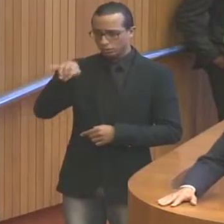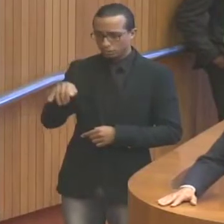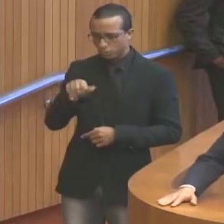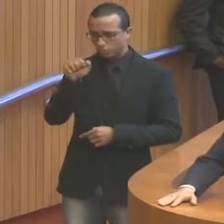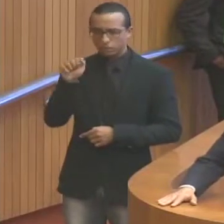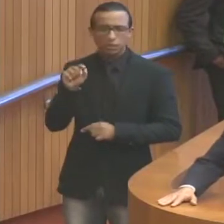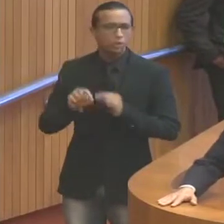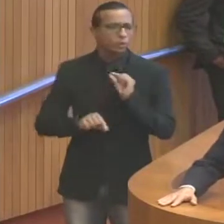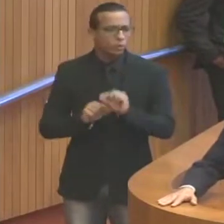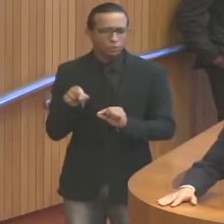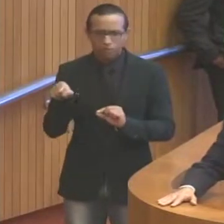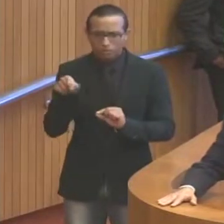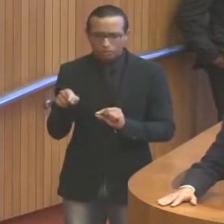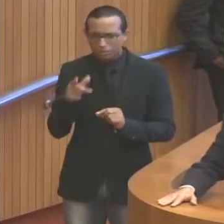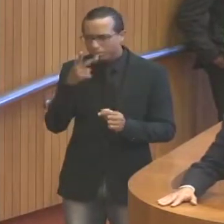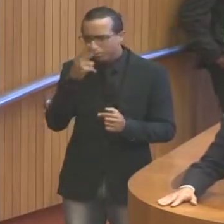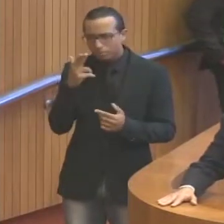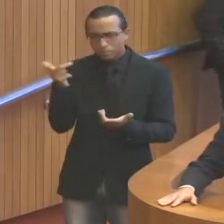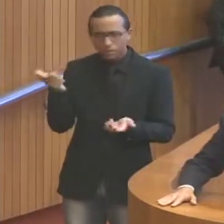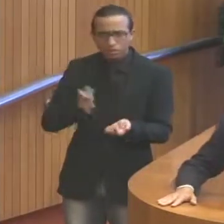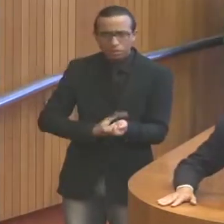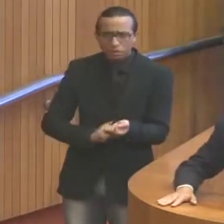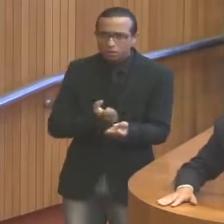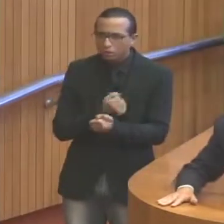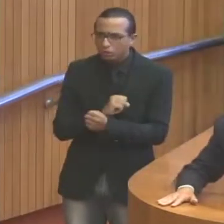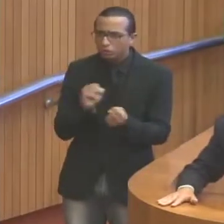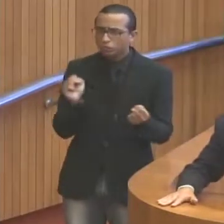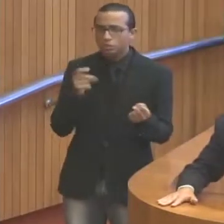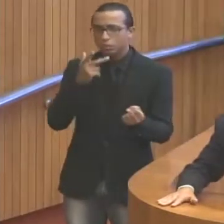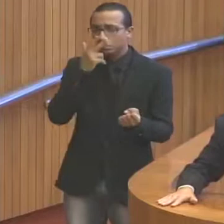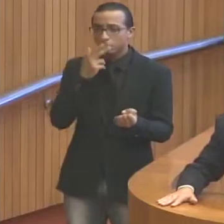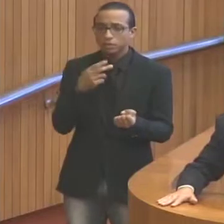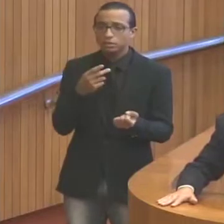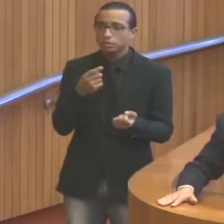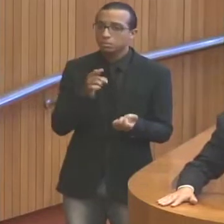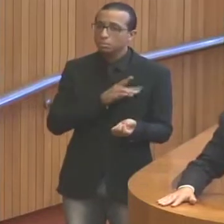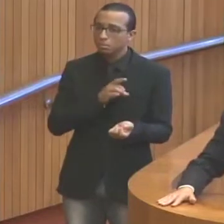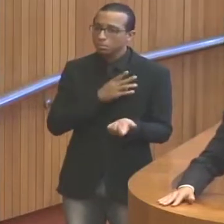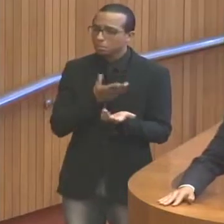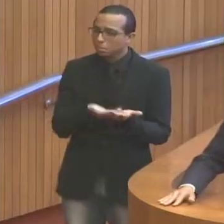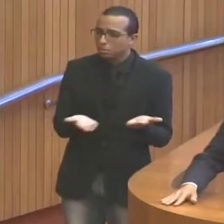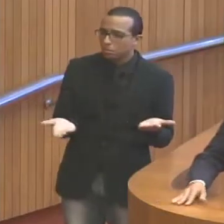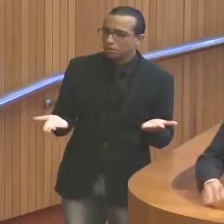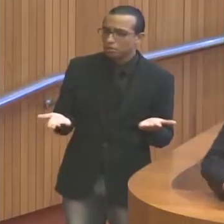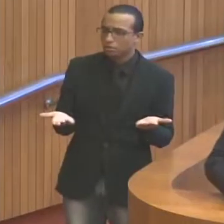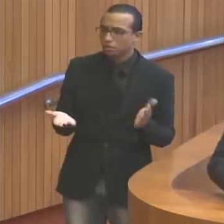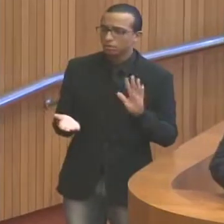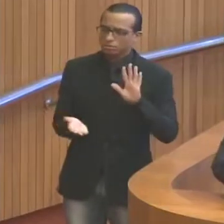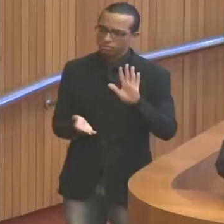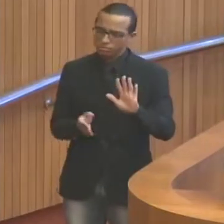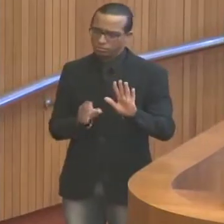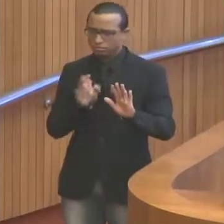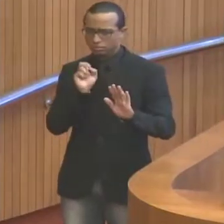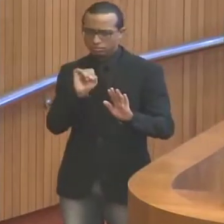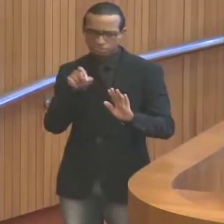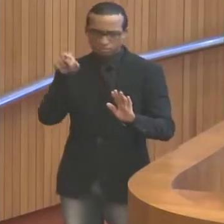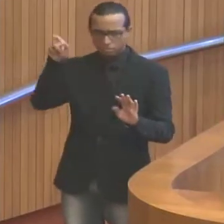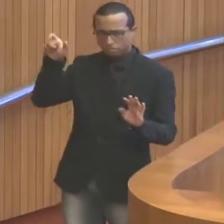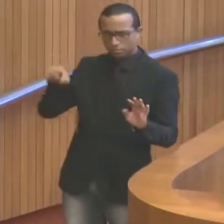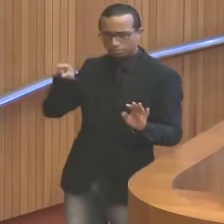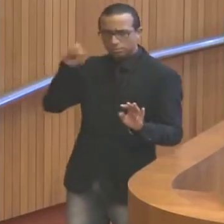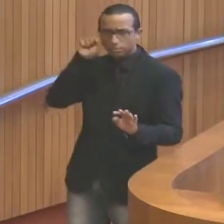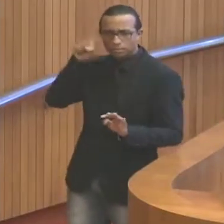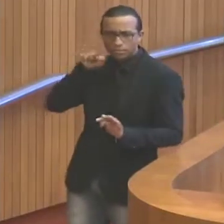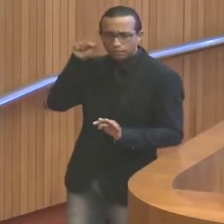isso é sinônimo do desespero, é sinônimo do fracasso. Então, se o senador,